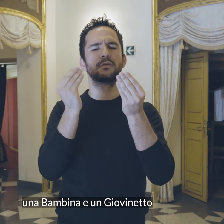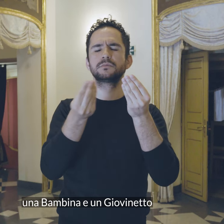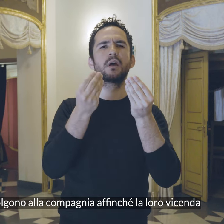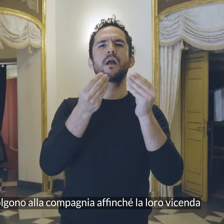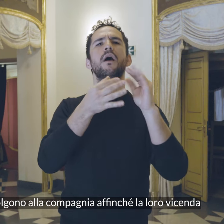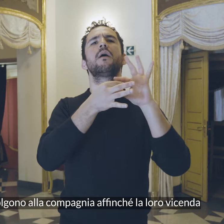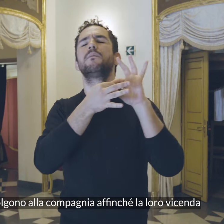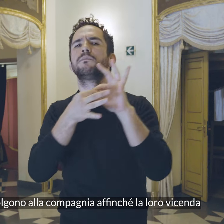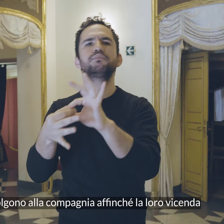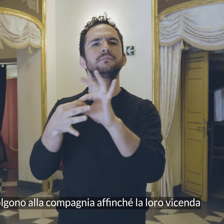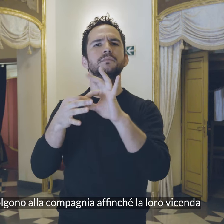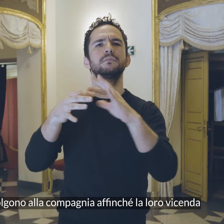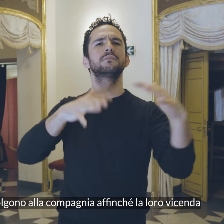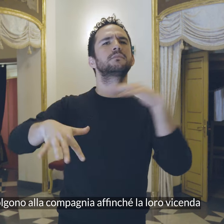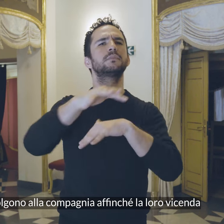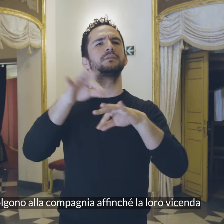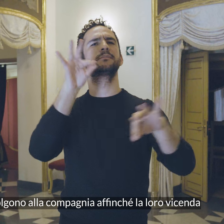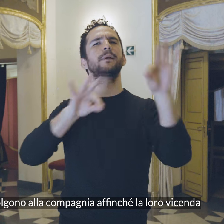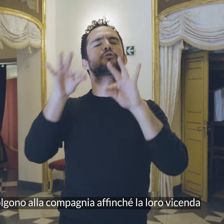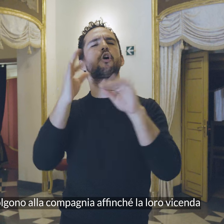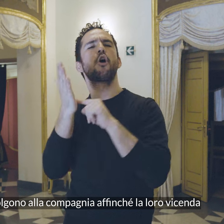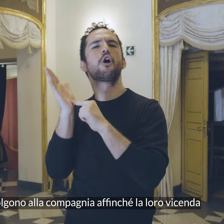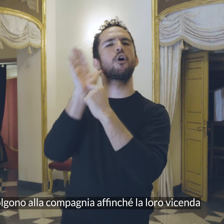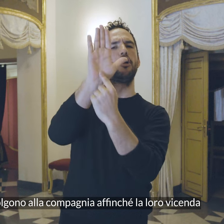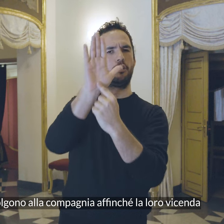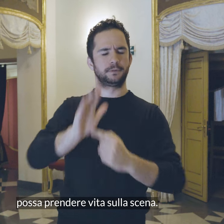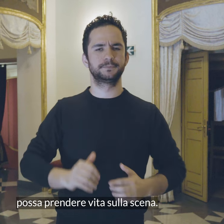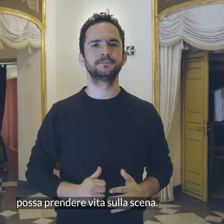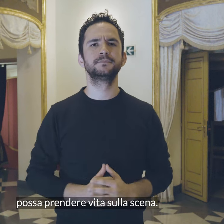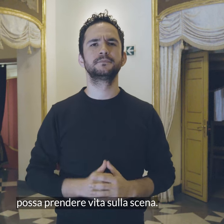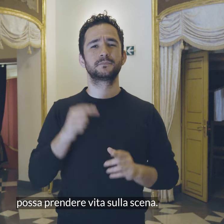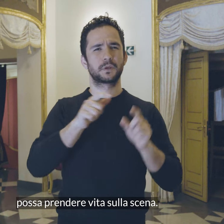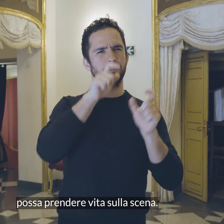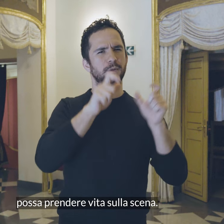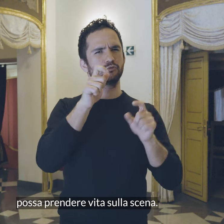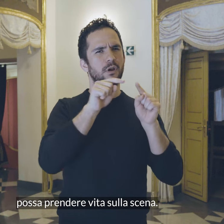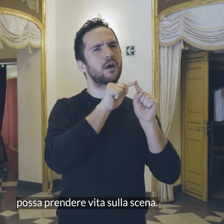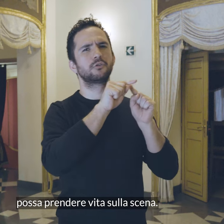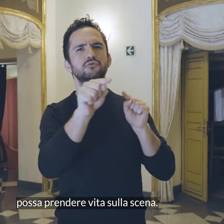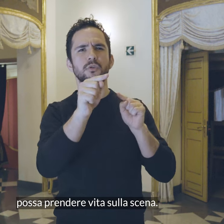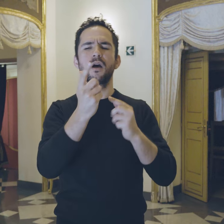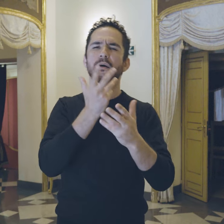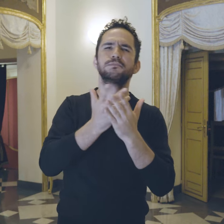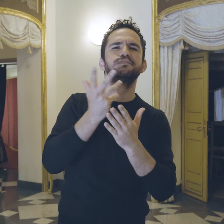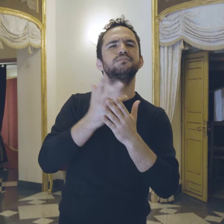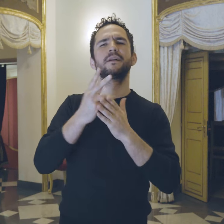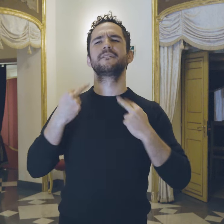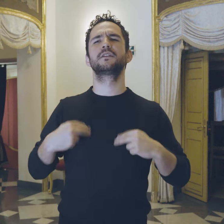Si rivolgono alla compagnia affinché la loro vicenda possa prendere vita sulla scena I